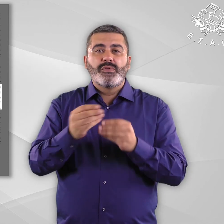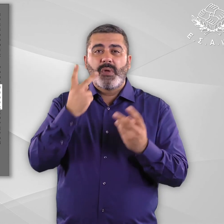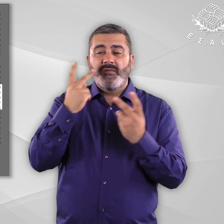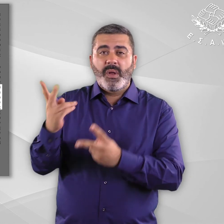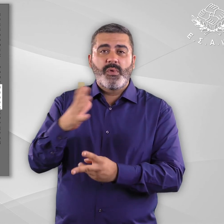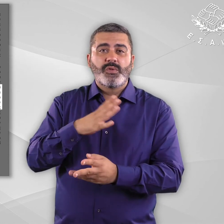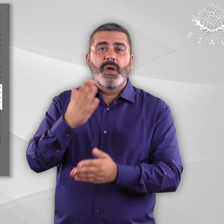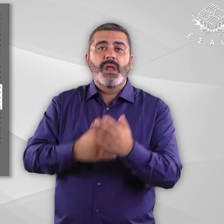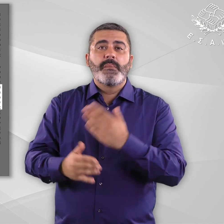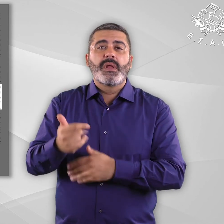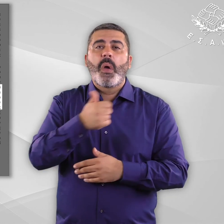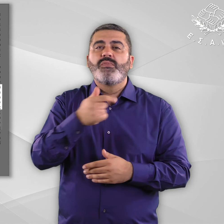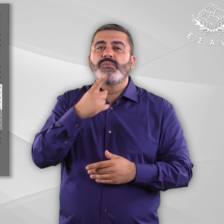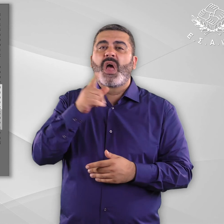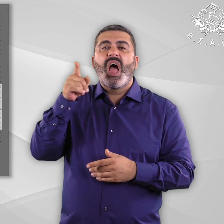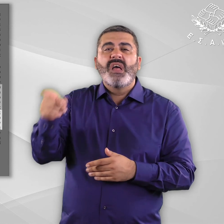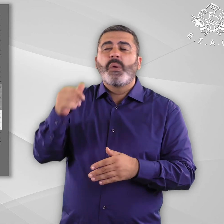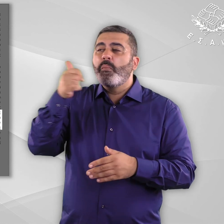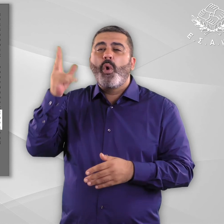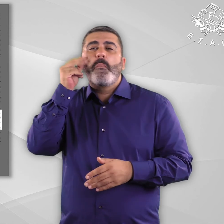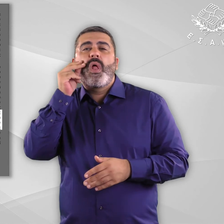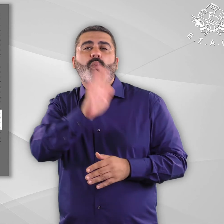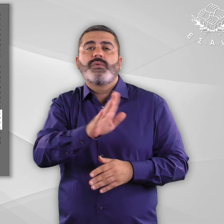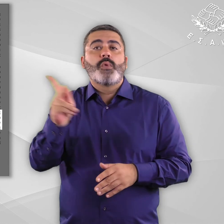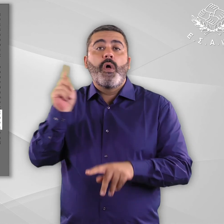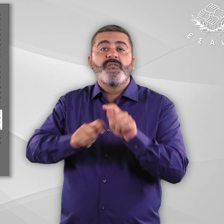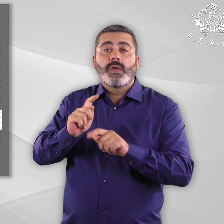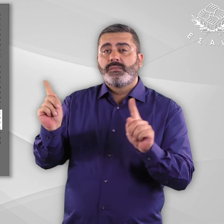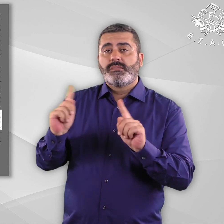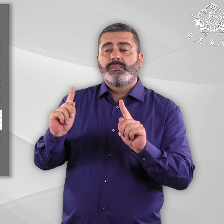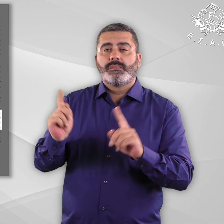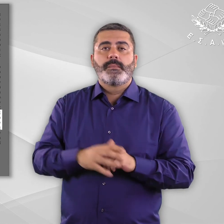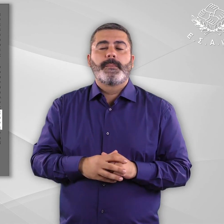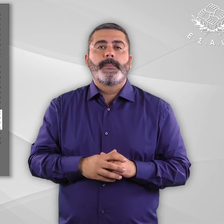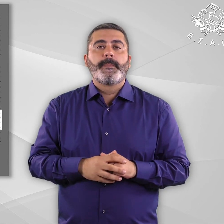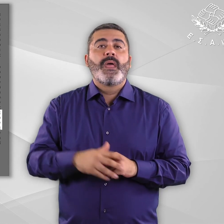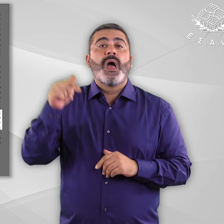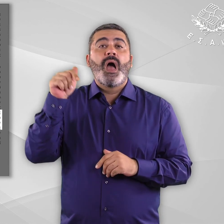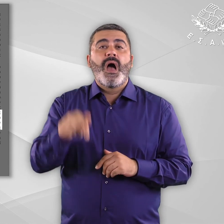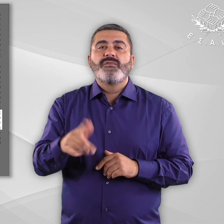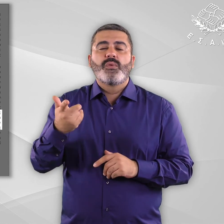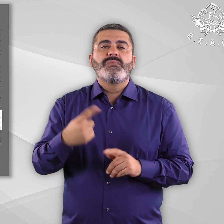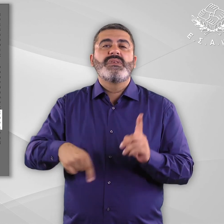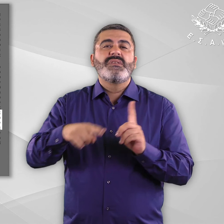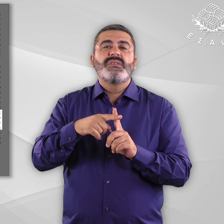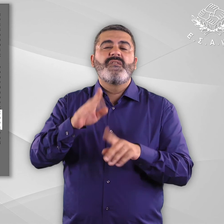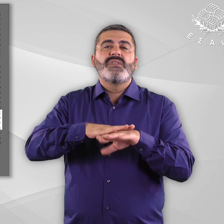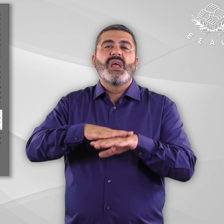αποδέκτες και όχι ως δημιουργούς. Σε αυτό έχει συμβάλει και η απαξίωση της δημιουργικότητας των ατόμων με αναπηρία στο πλαίσιο του